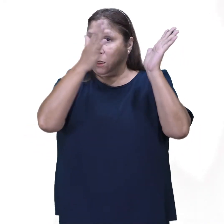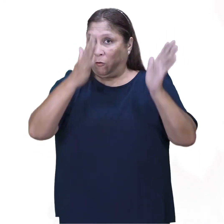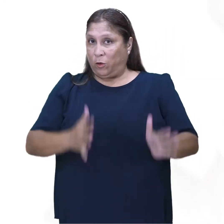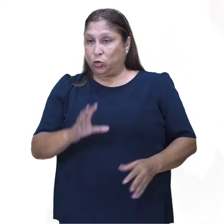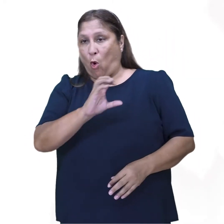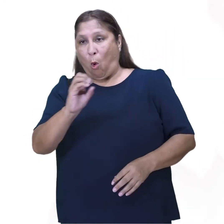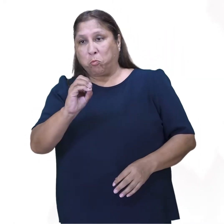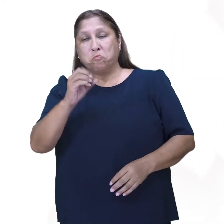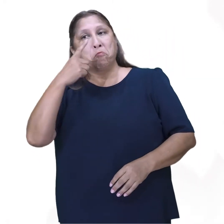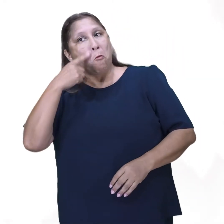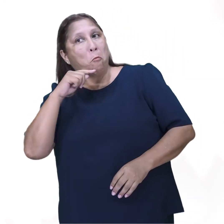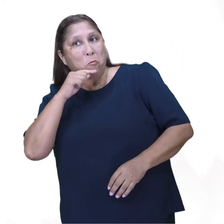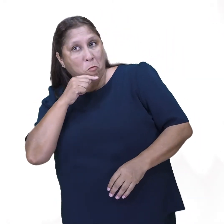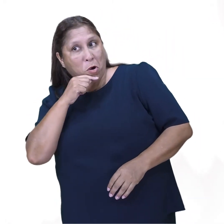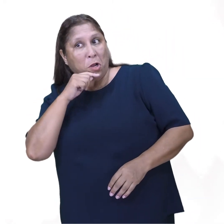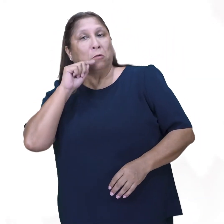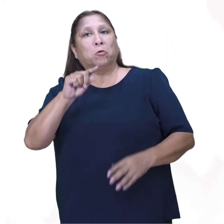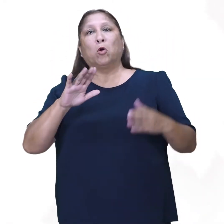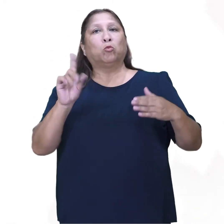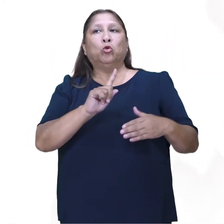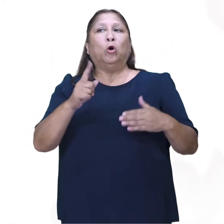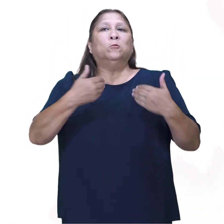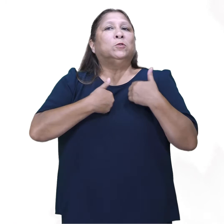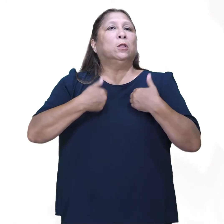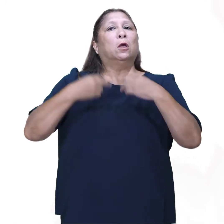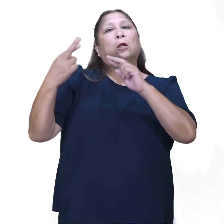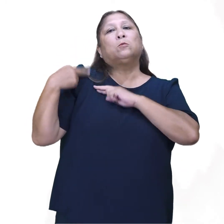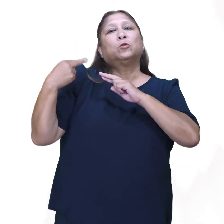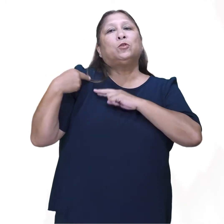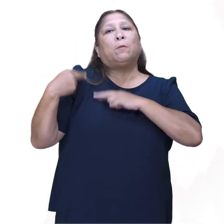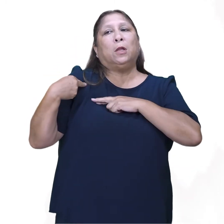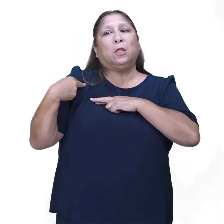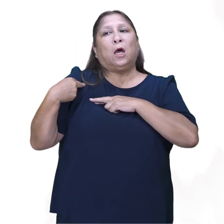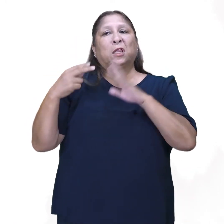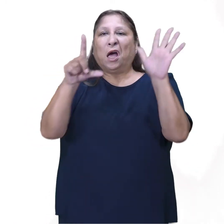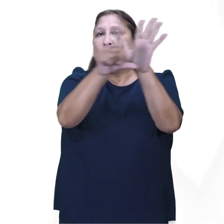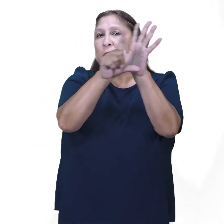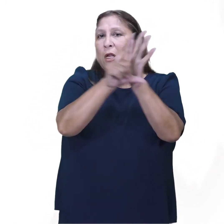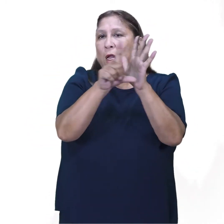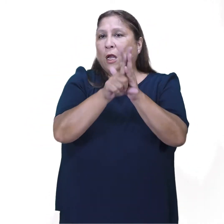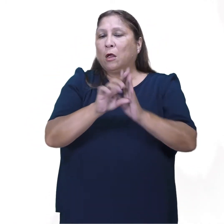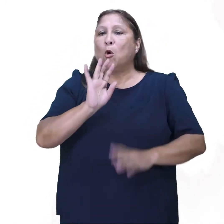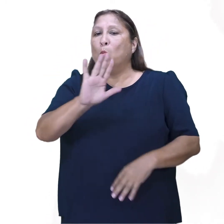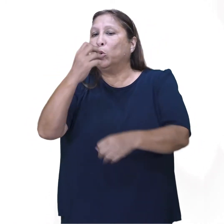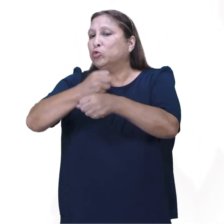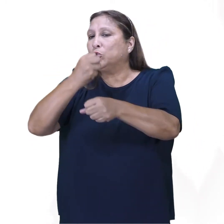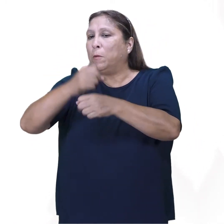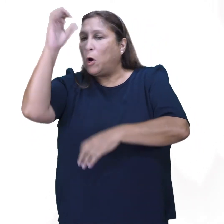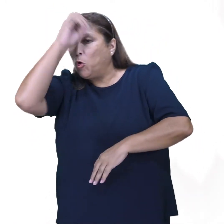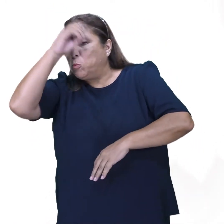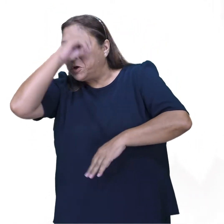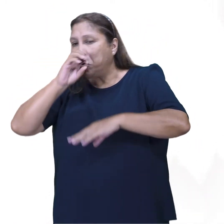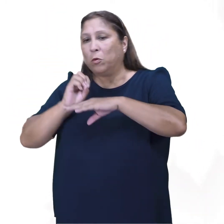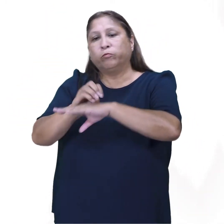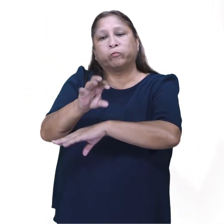defensor o defensora del pueblo no responde civil ni penalmente por las recomendaciones y las